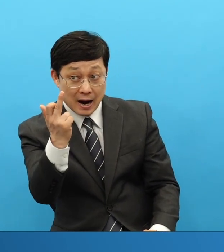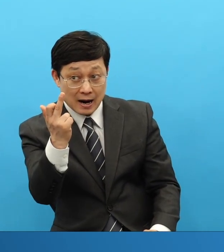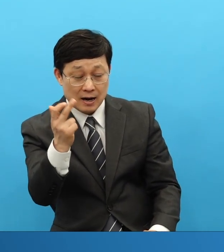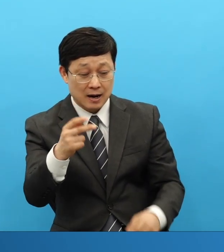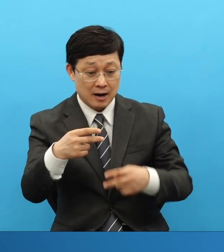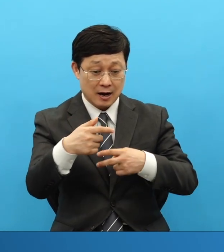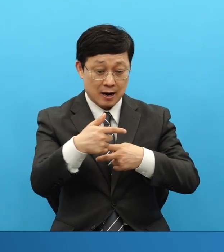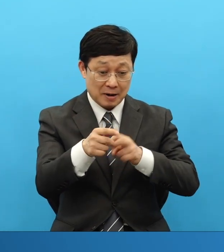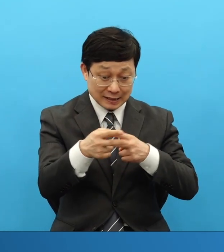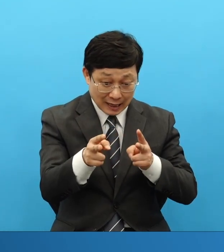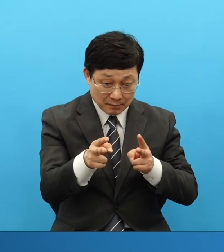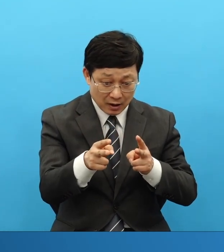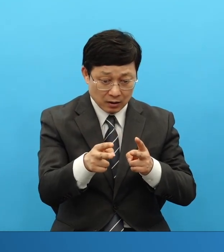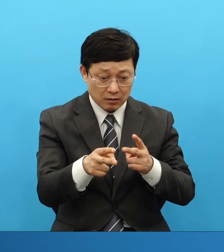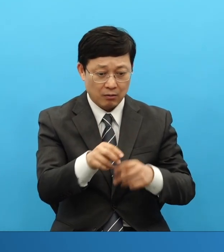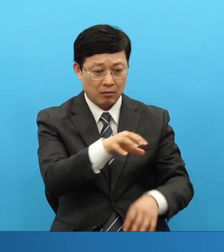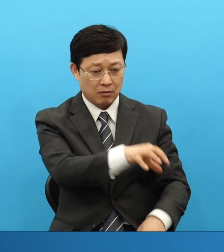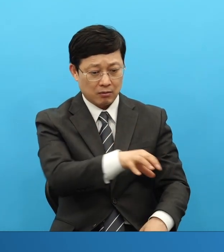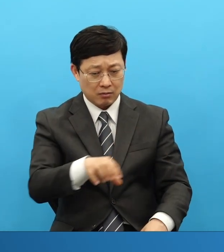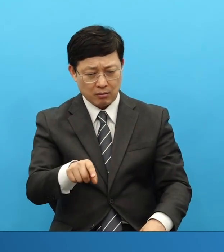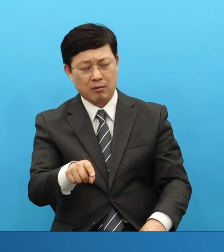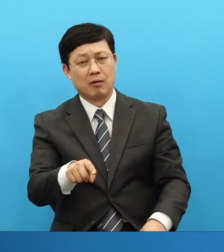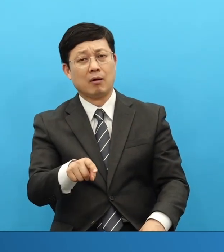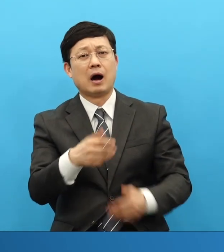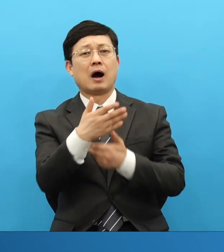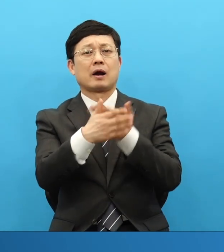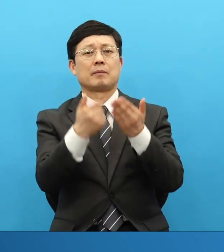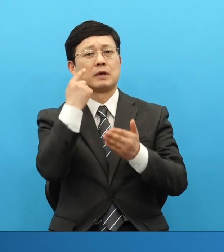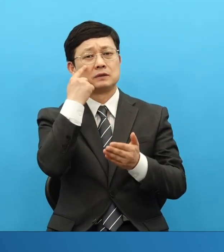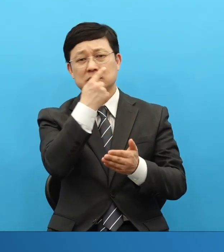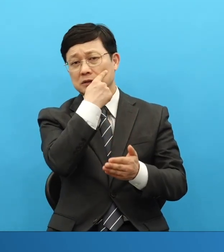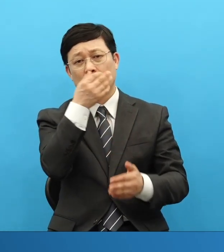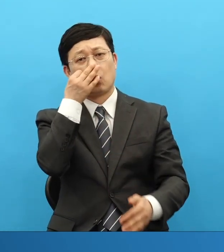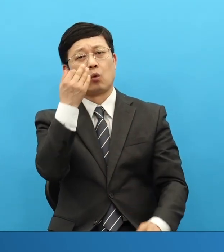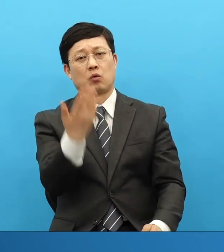이 흩어진 자들이 세계보험을 한 겁니다.